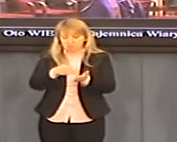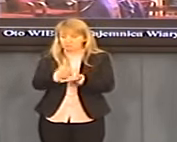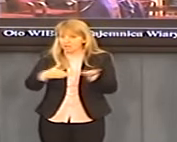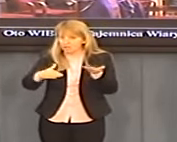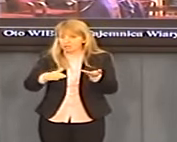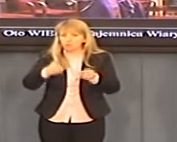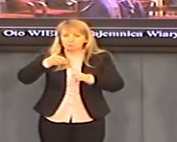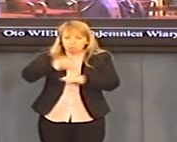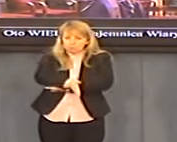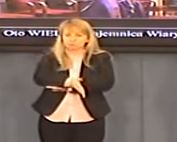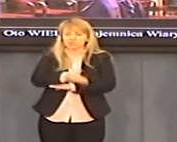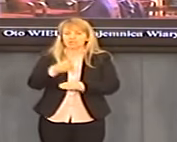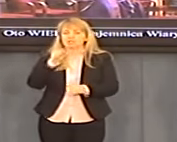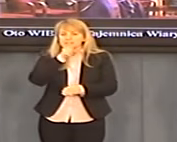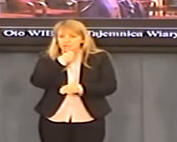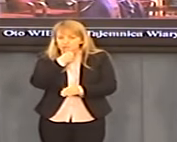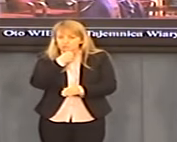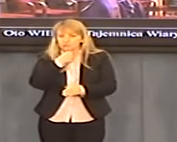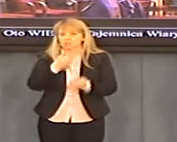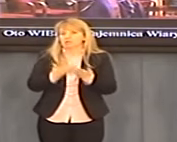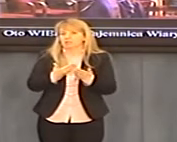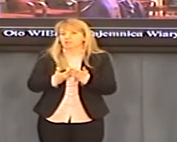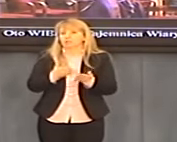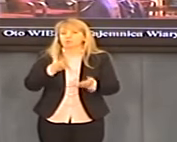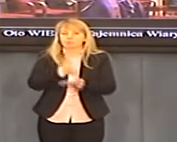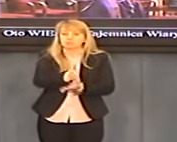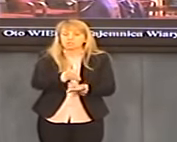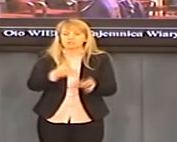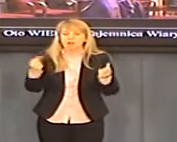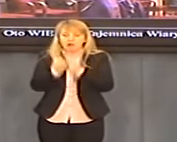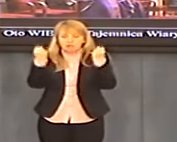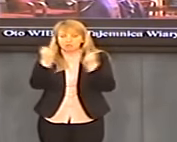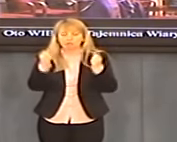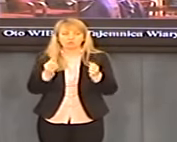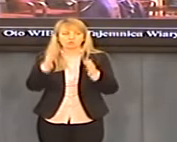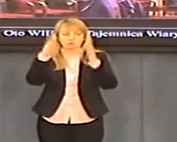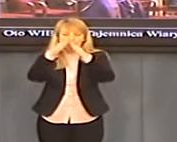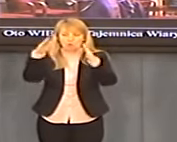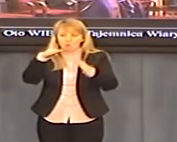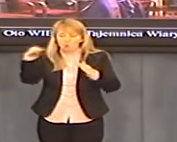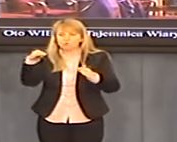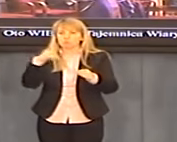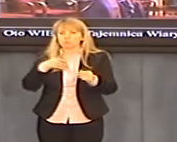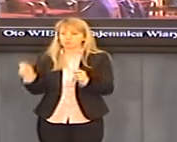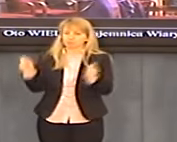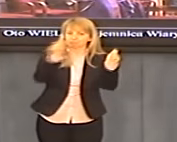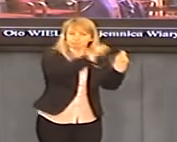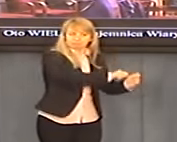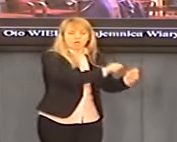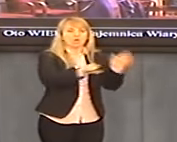a były dzięki właśnie aktywności Kościoła i wielu duchownych wywożeni z Europy